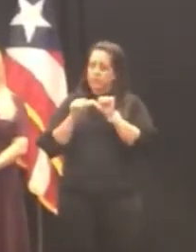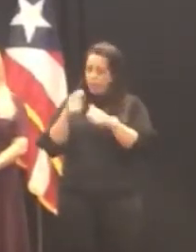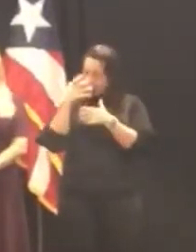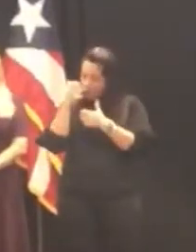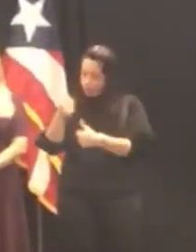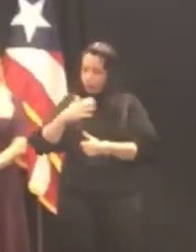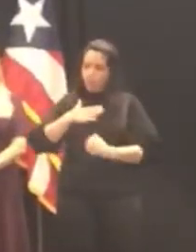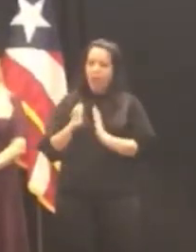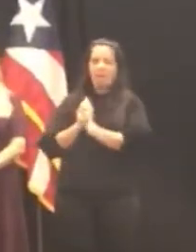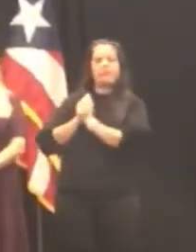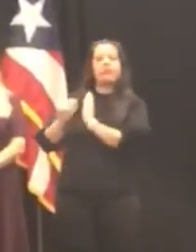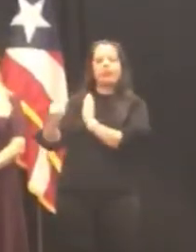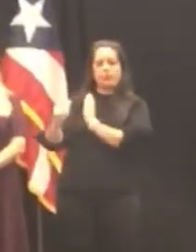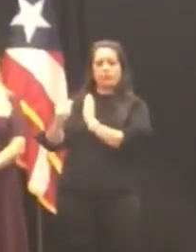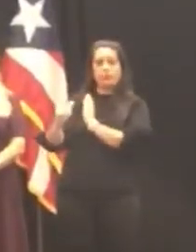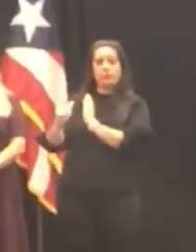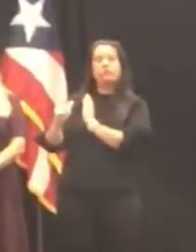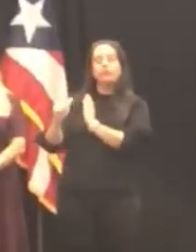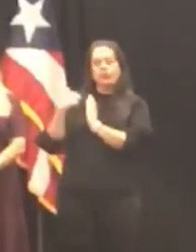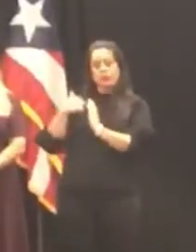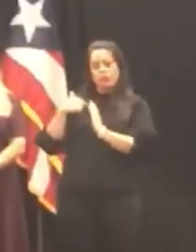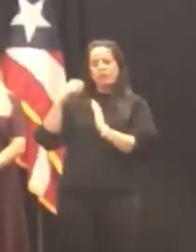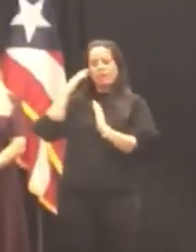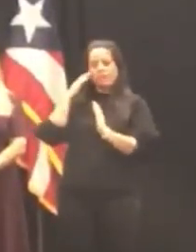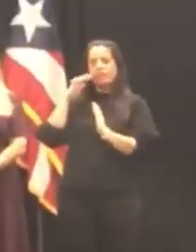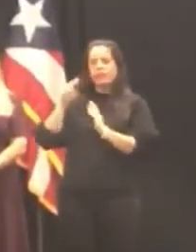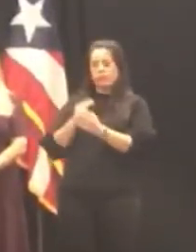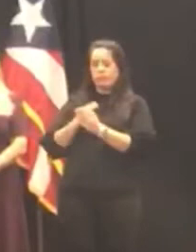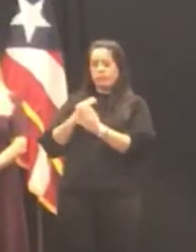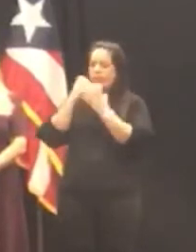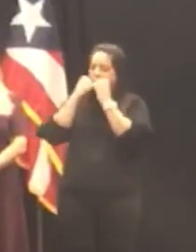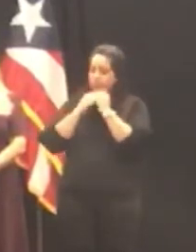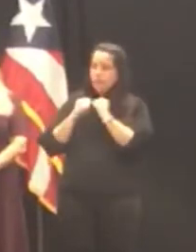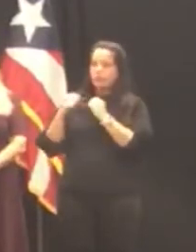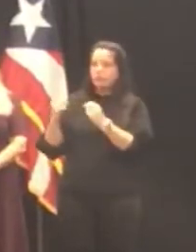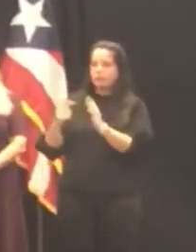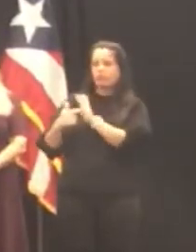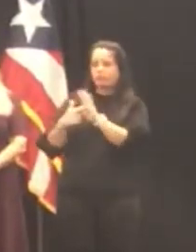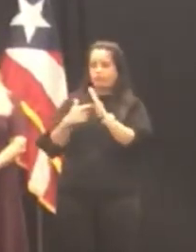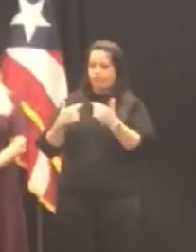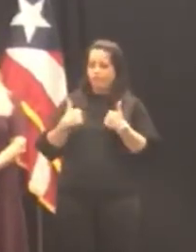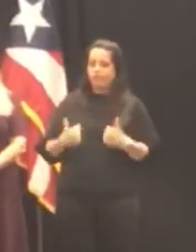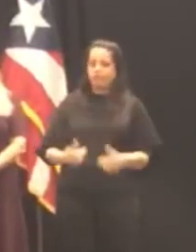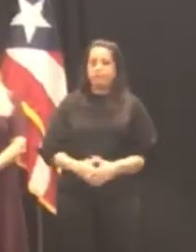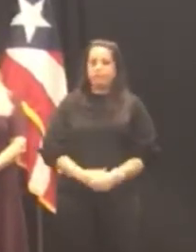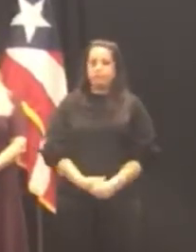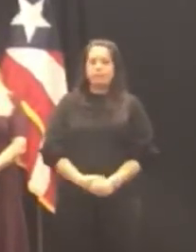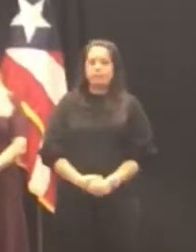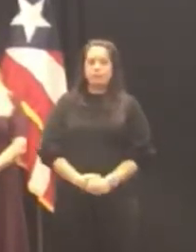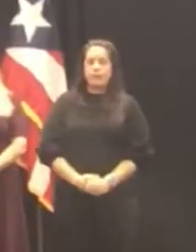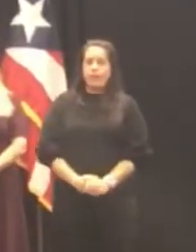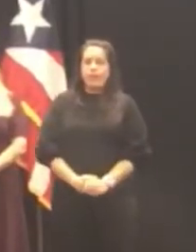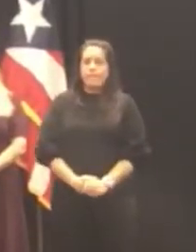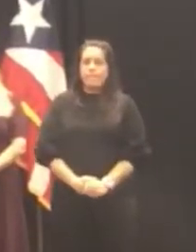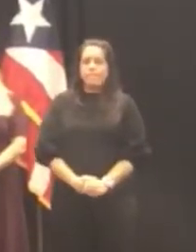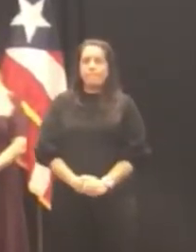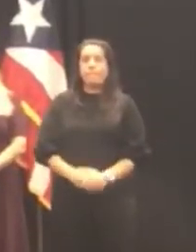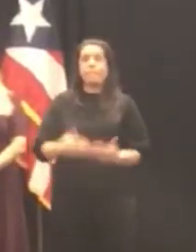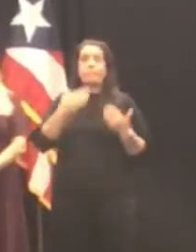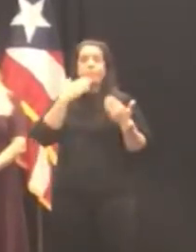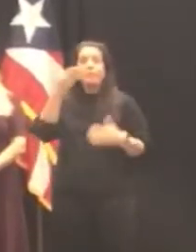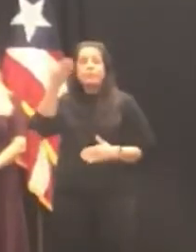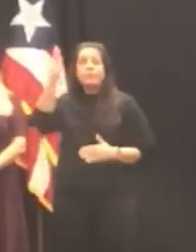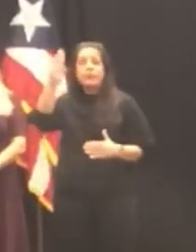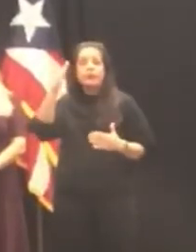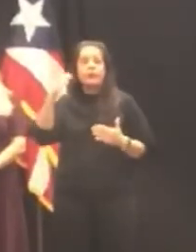en mis capacidades y que cuento con su sincero aprecio antes que todo le doy gracias a Dios